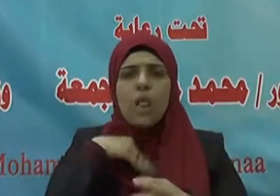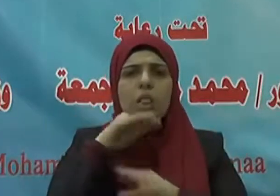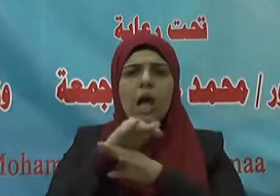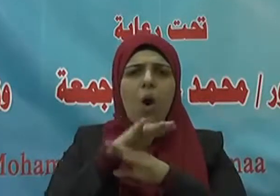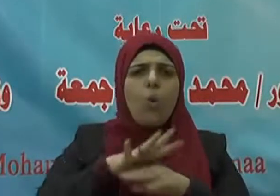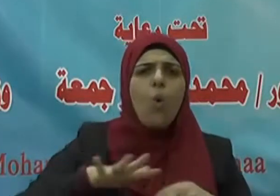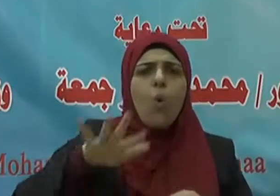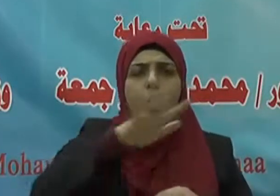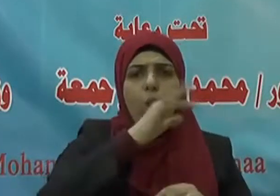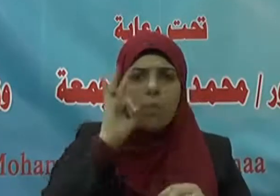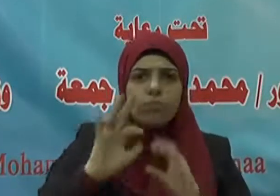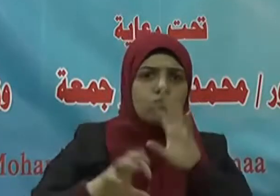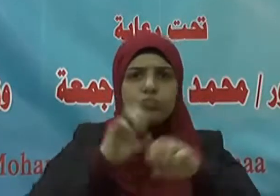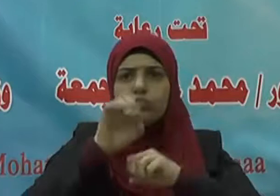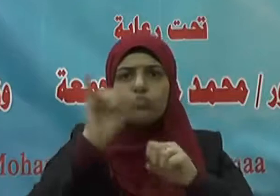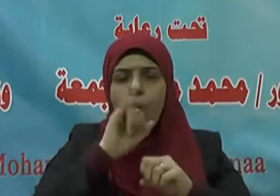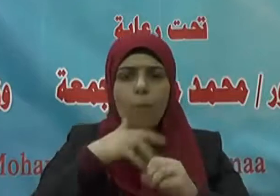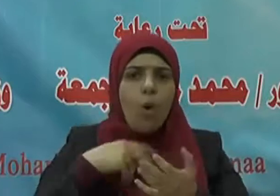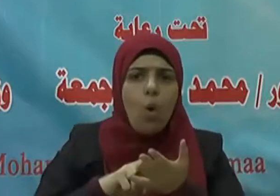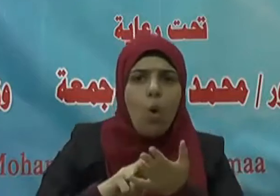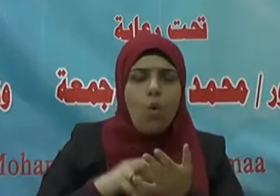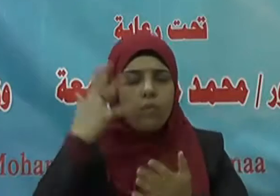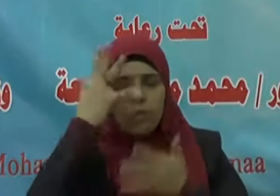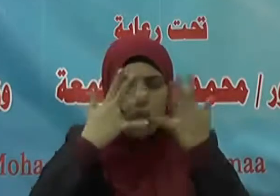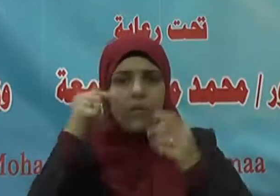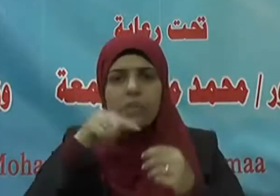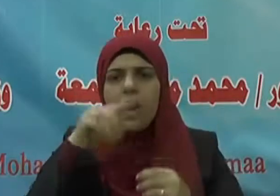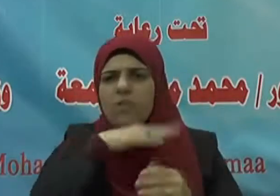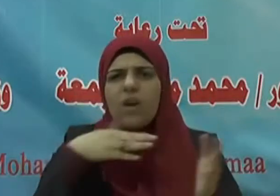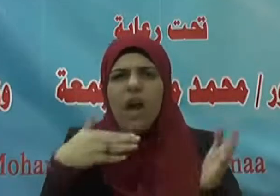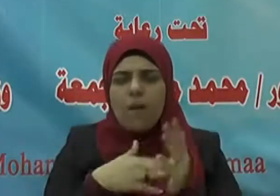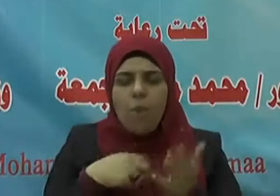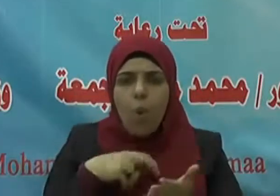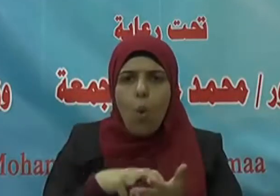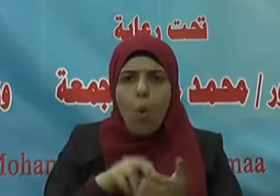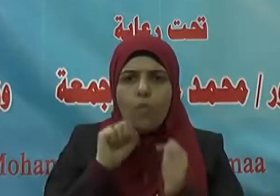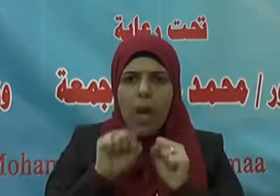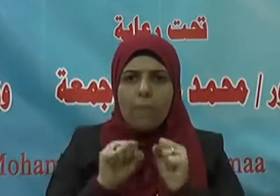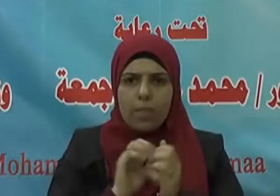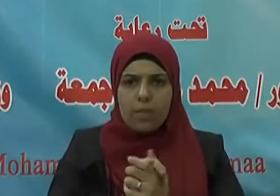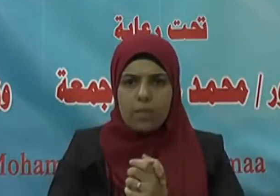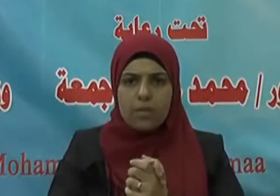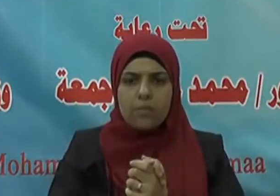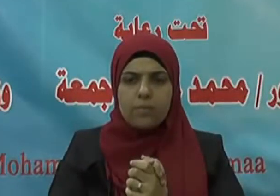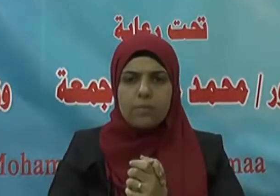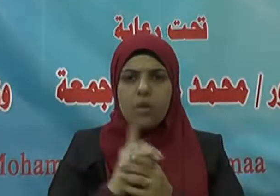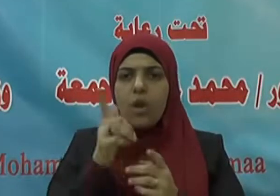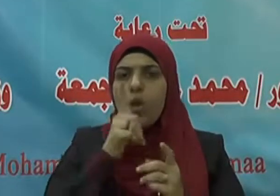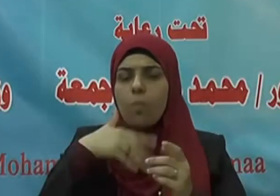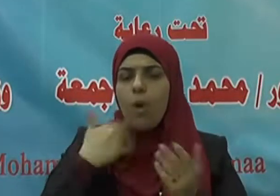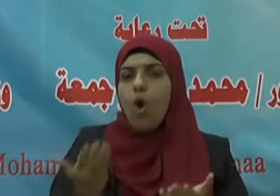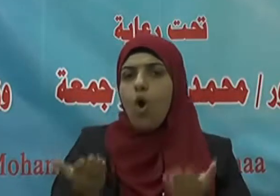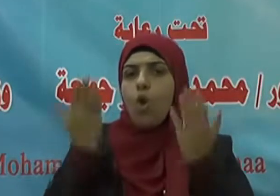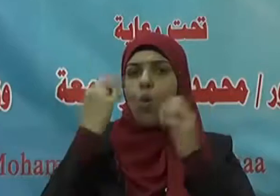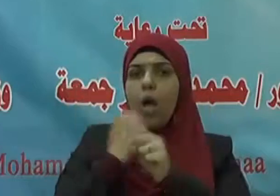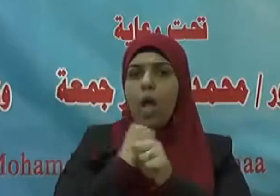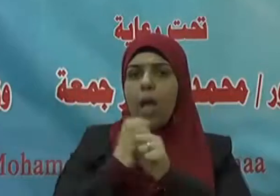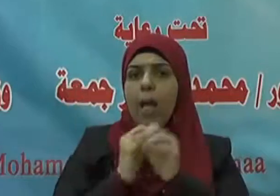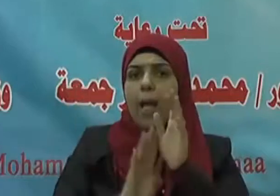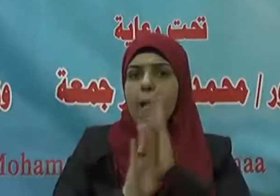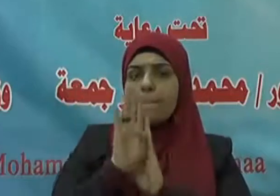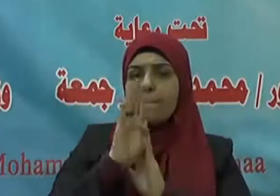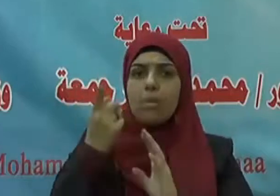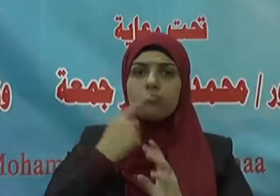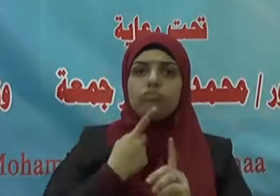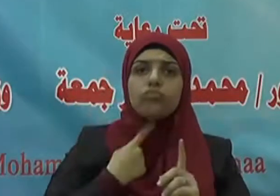ويدعوننا رغبًا ورهبًا وكانوا لنا خاشعين بعلو همة